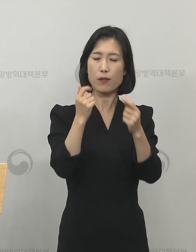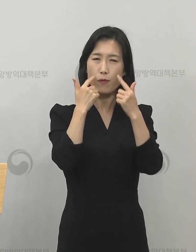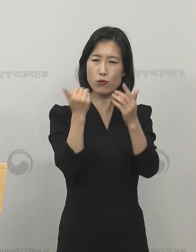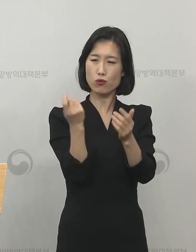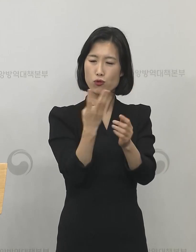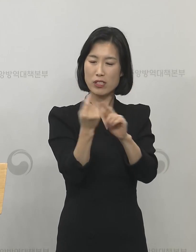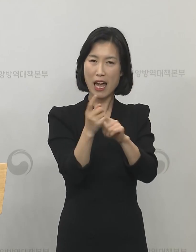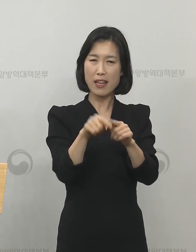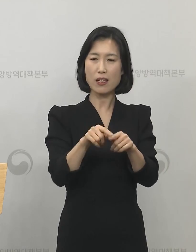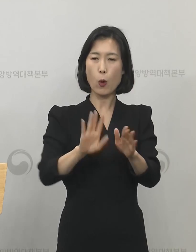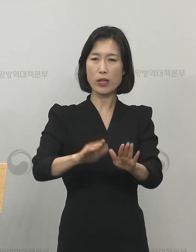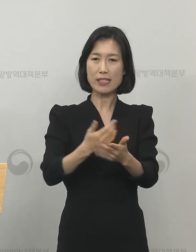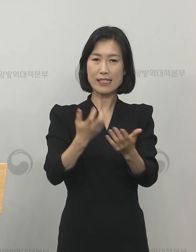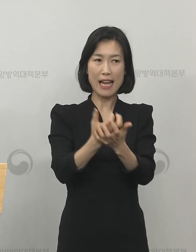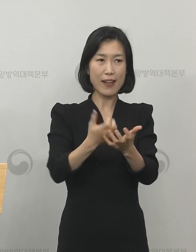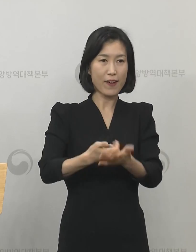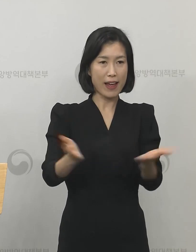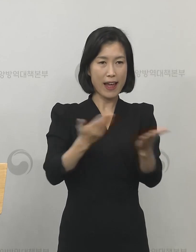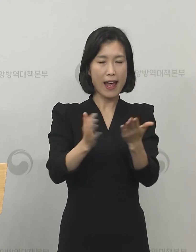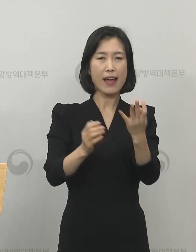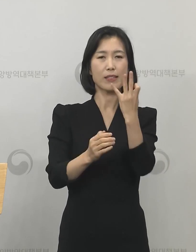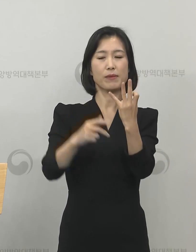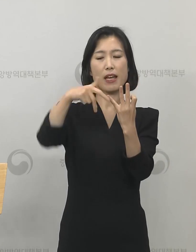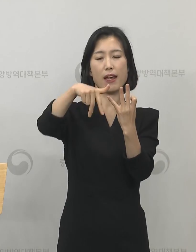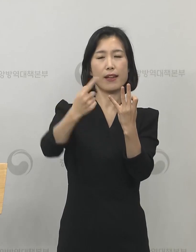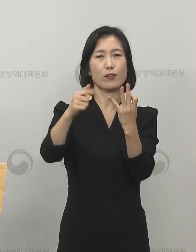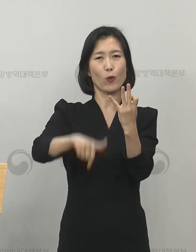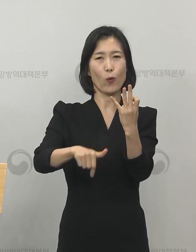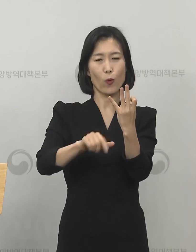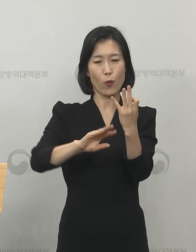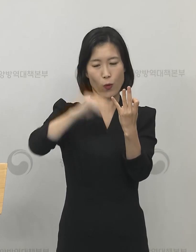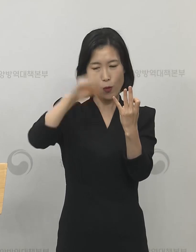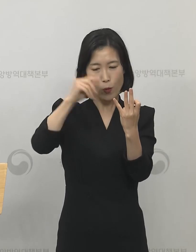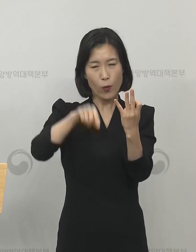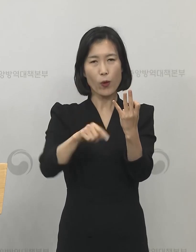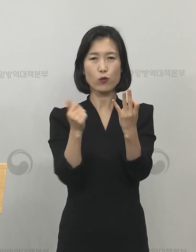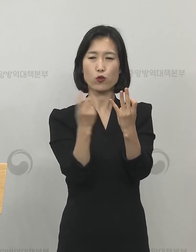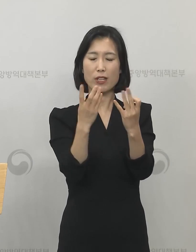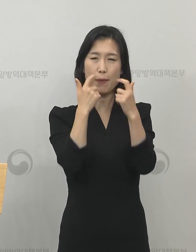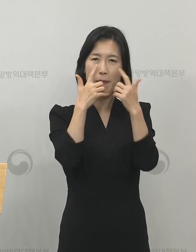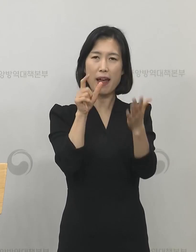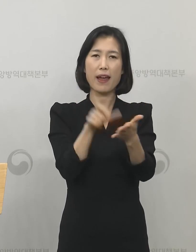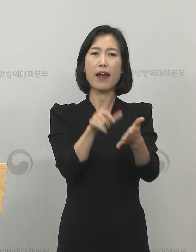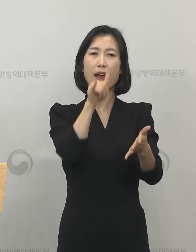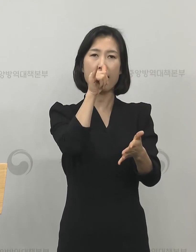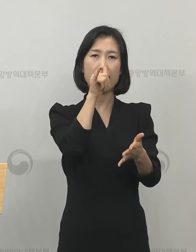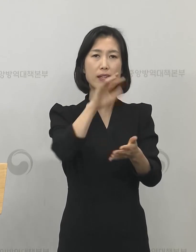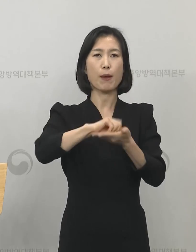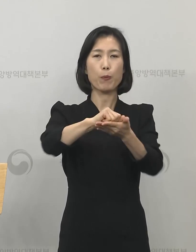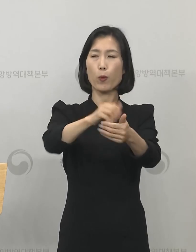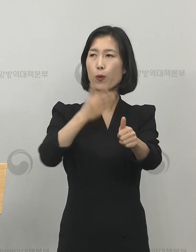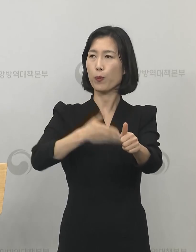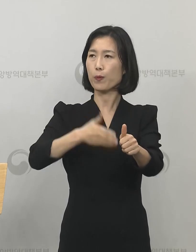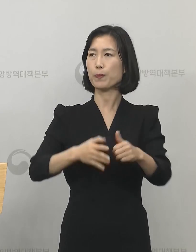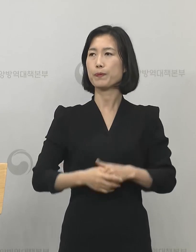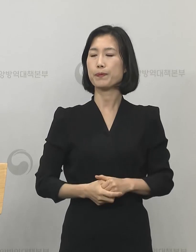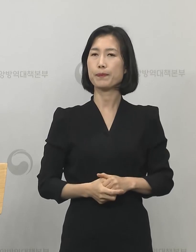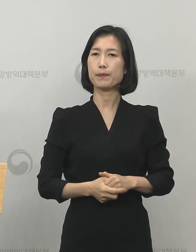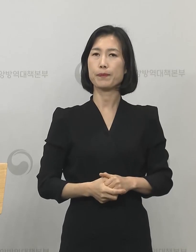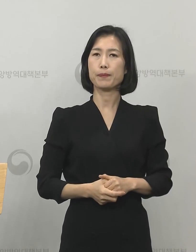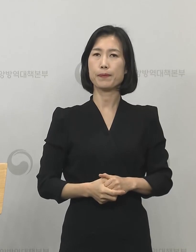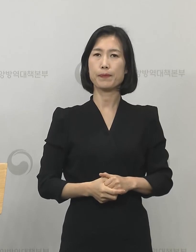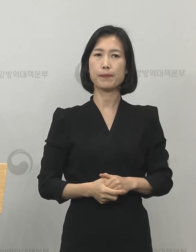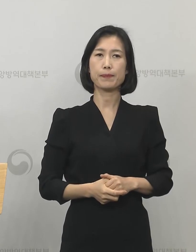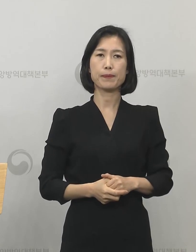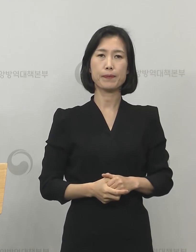14페이지입니다. 매일매일 재양성자 현황을 공개하고 있다는 점 참고해 주시기 바랍니다. 답변 부탁드립니다.